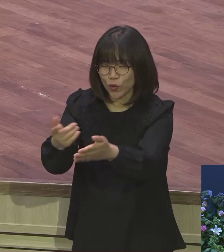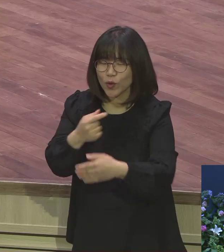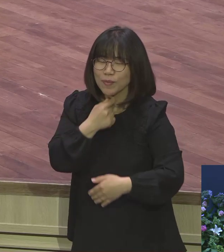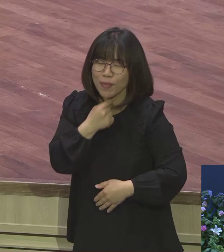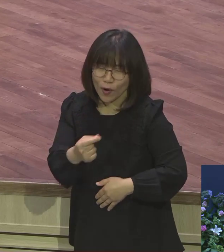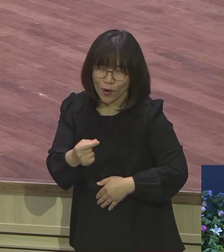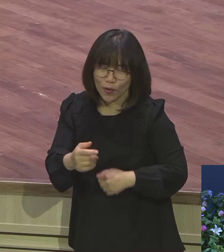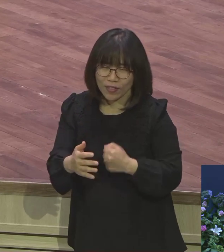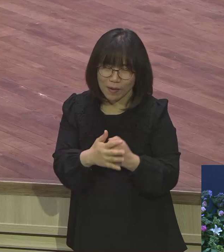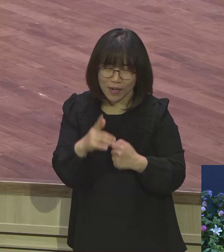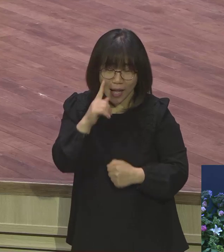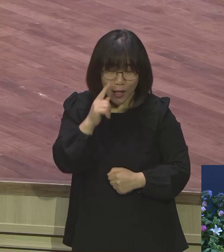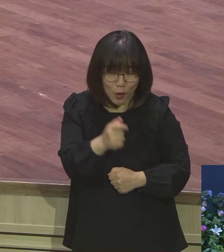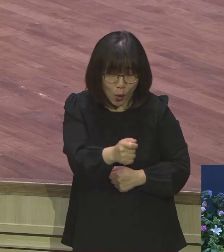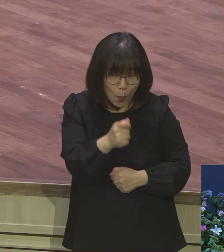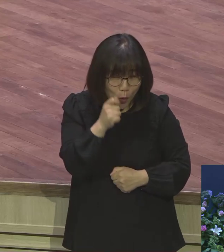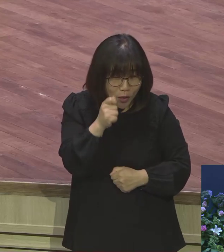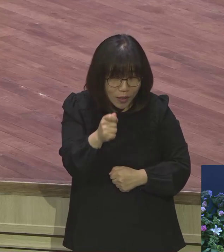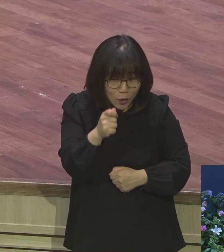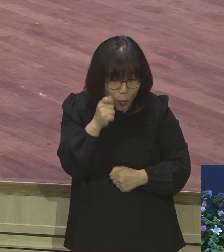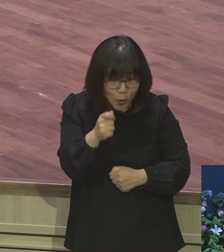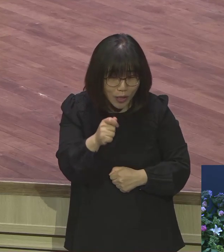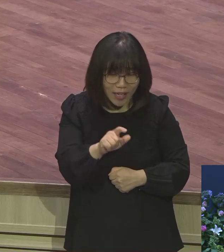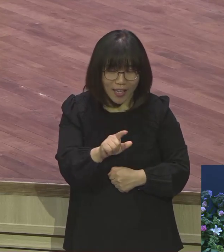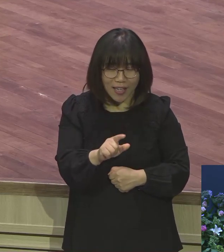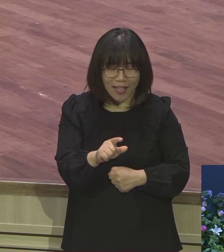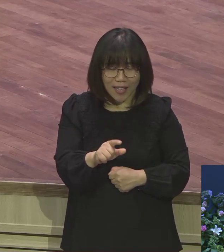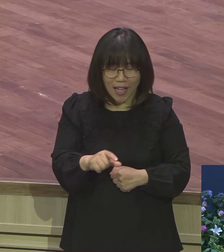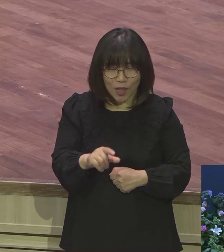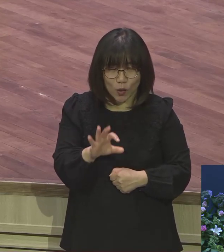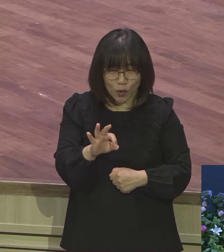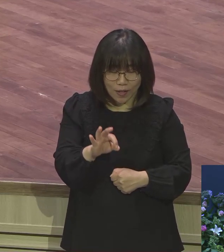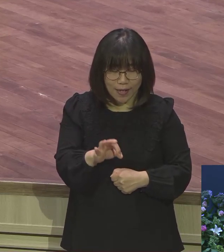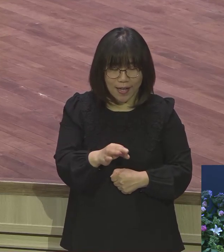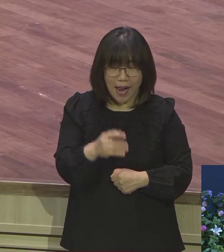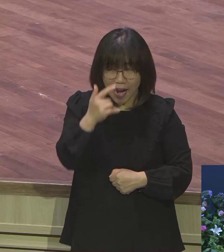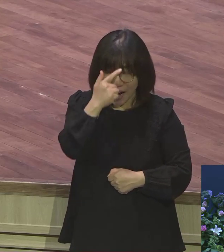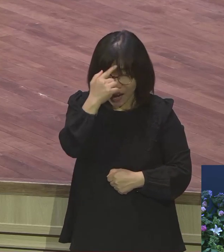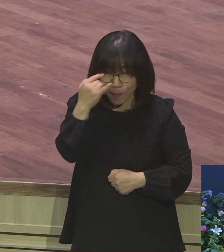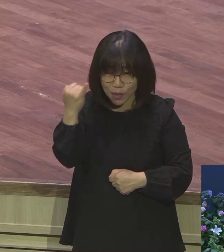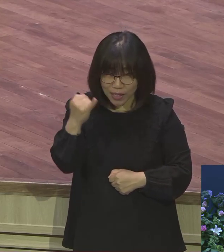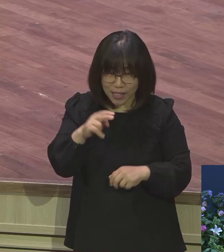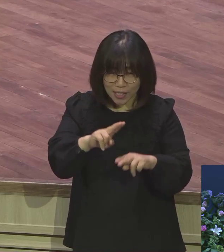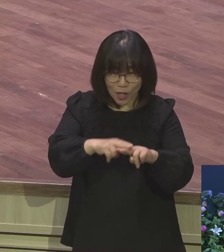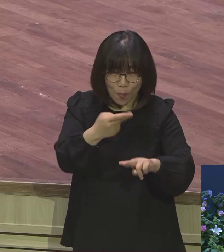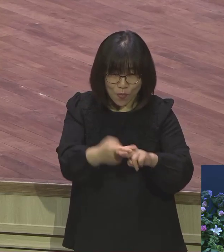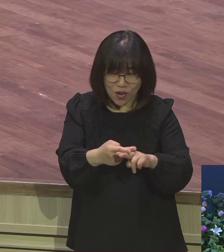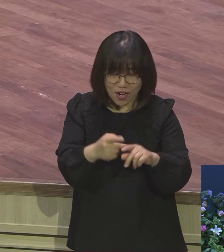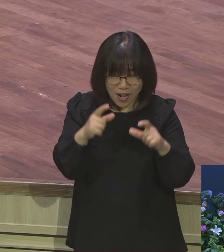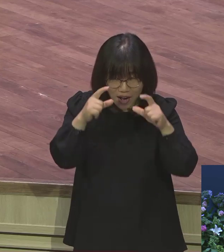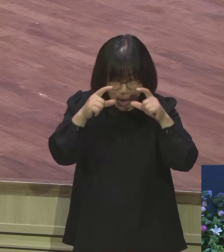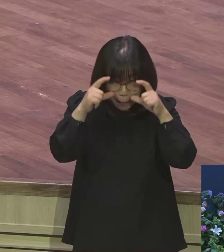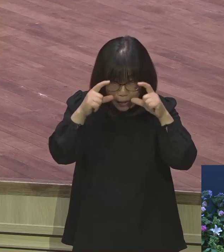용돈을 다 털어가지고 돋보기에 만원 2만원밖에 안 해요 그런데 돋보기를 가지고 돋보기 안경을 사가지고 딱 끼워준 거예요